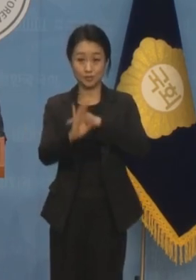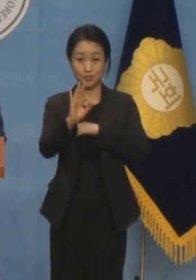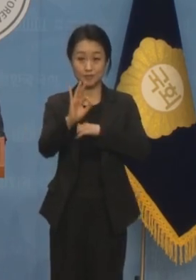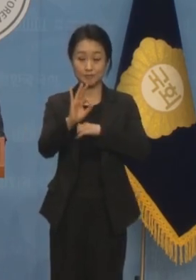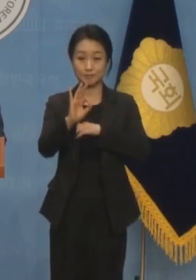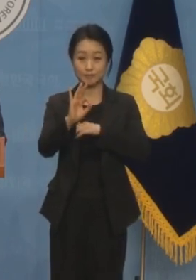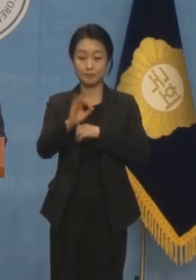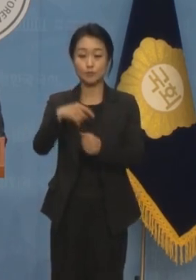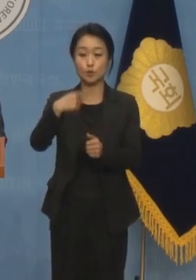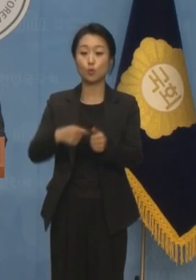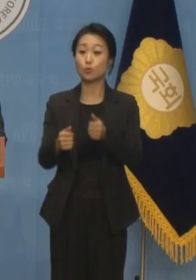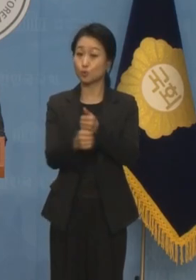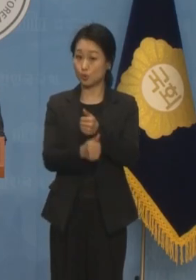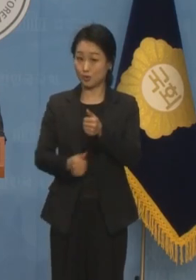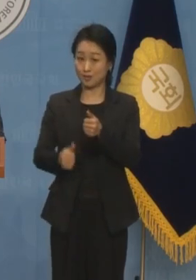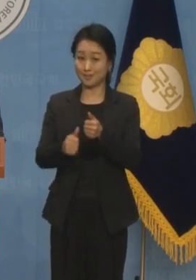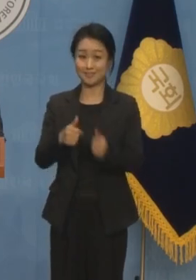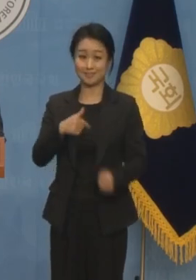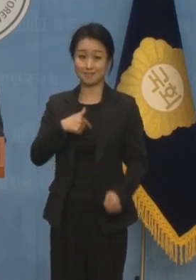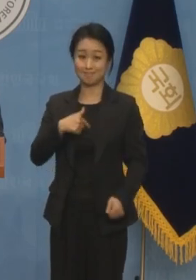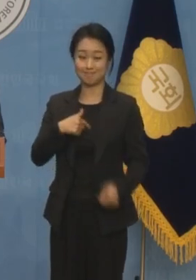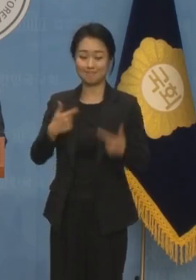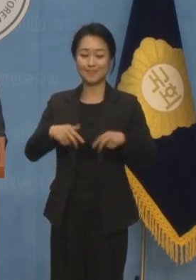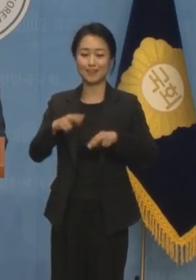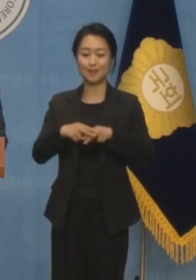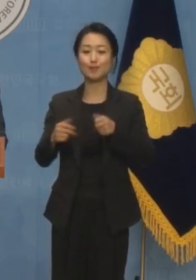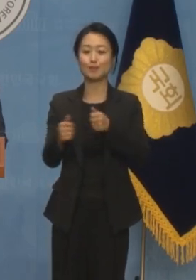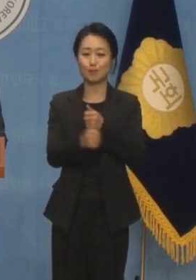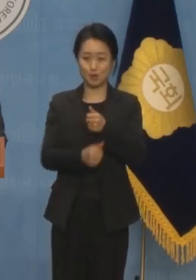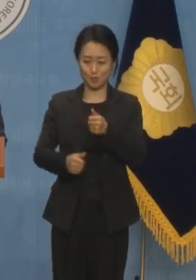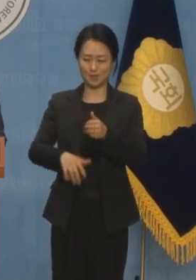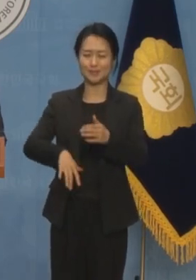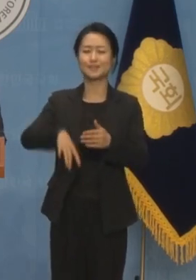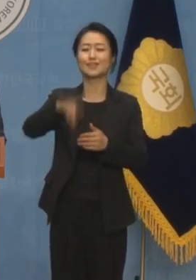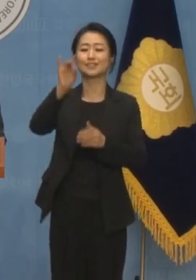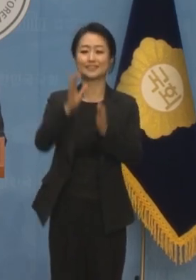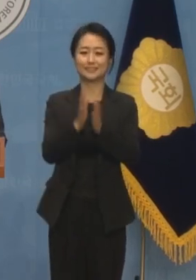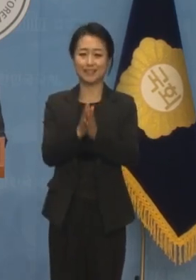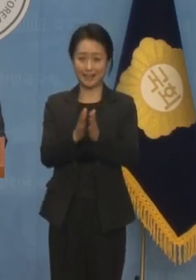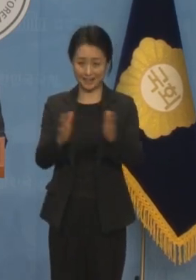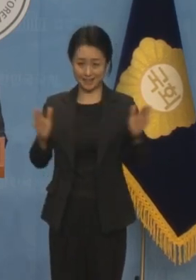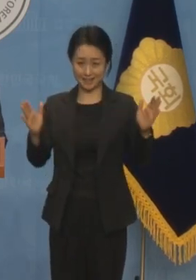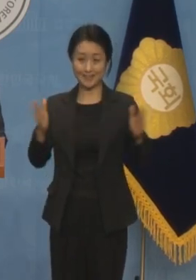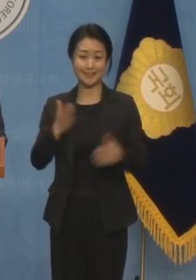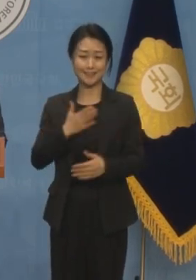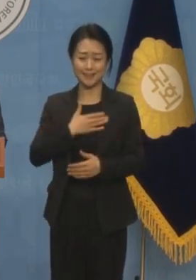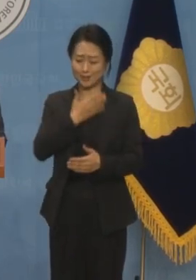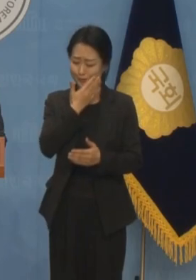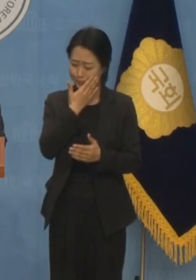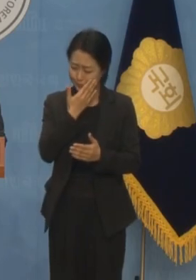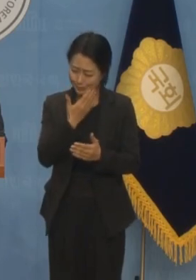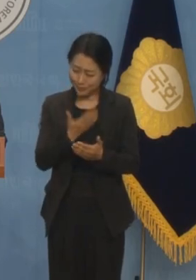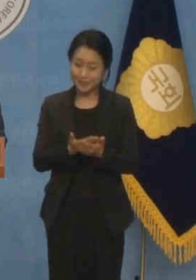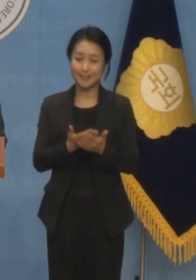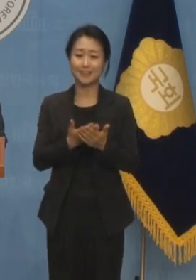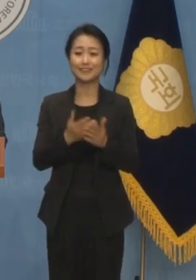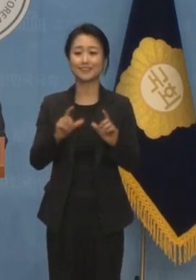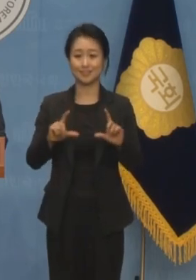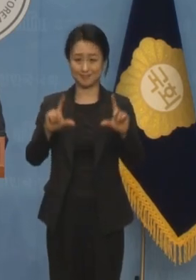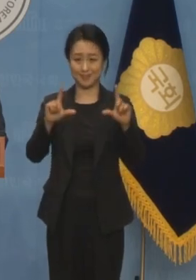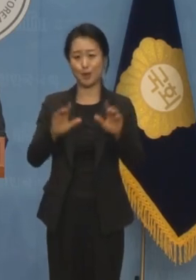교육위원회 위원으로 상임위 활동을 첫 시작하는 제게는 매우 중요한 날이었습니다.